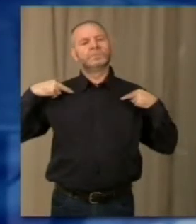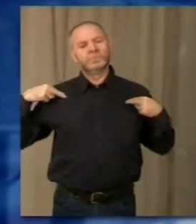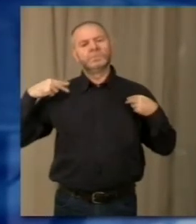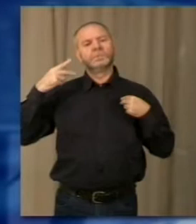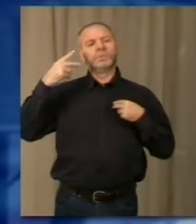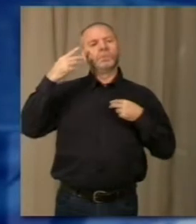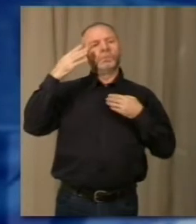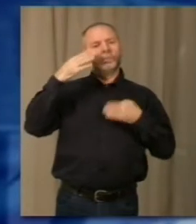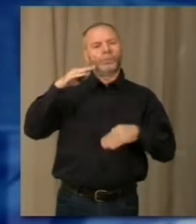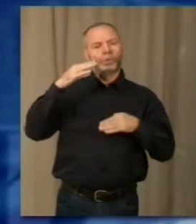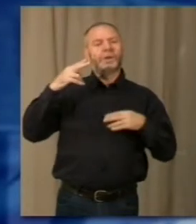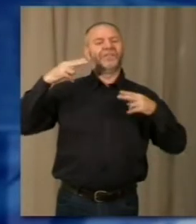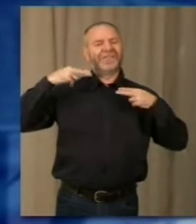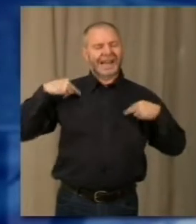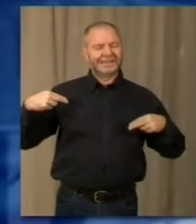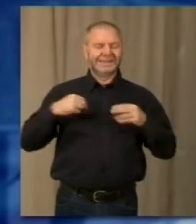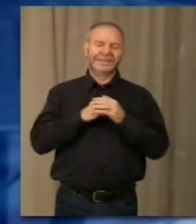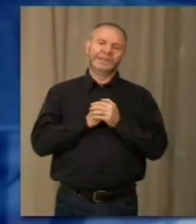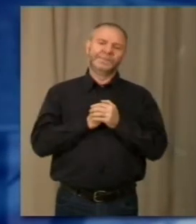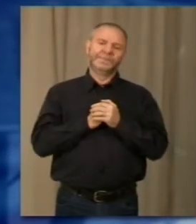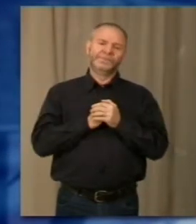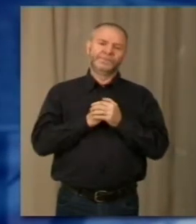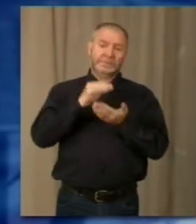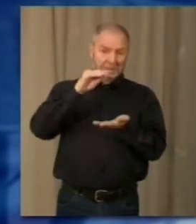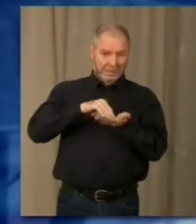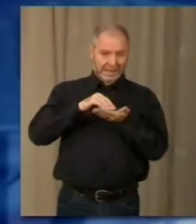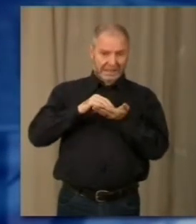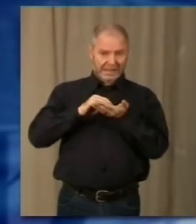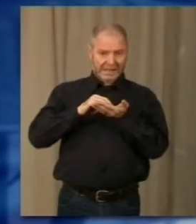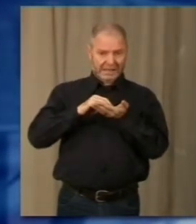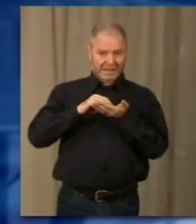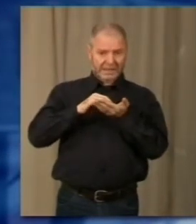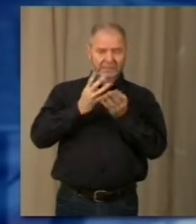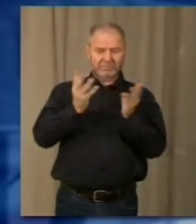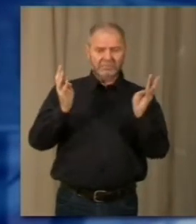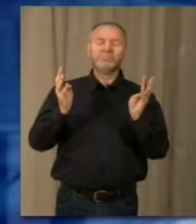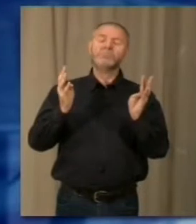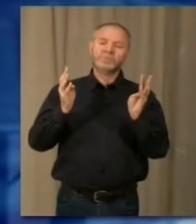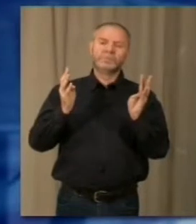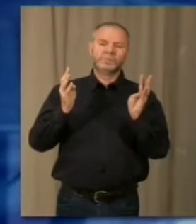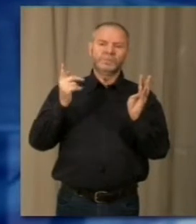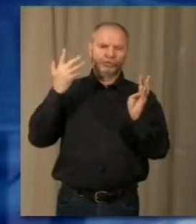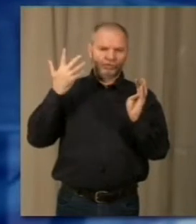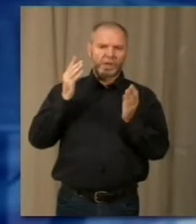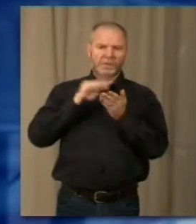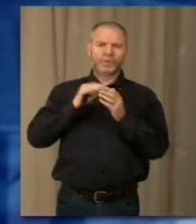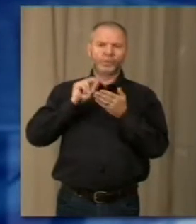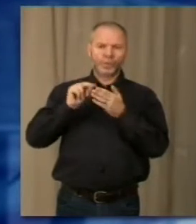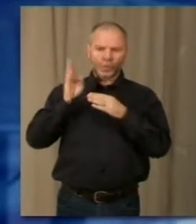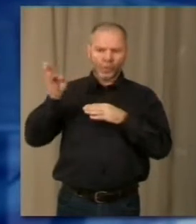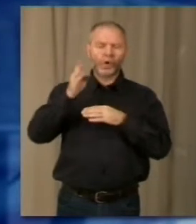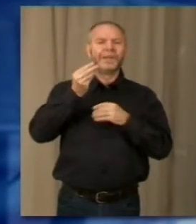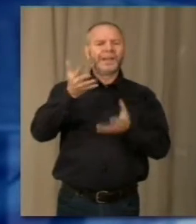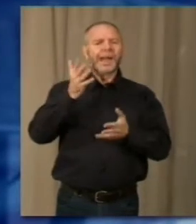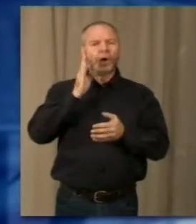comandante provinciale della Guardia di Finanza. I rappresentanti delle forze di polizia, ha detto il prefetto, sono già presenti nelle scuole, offrendo consigli e